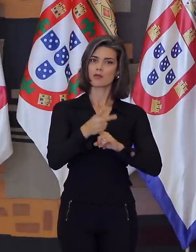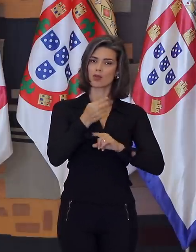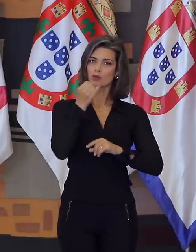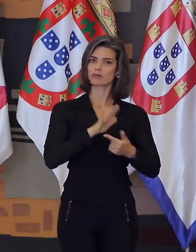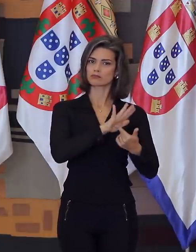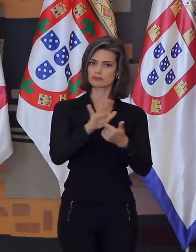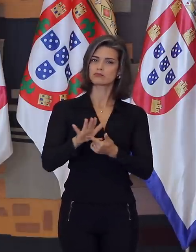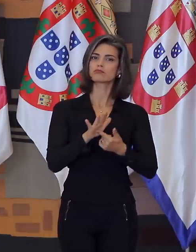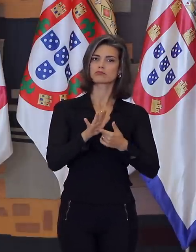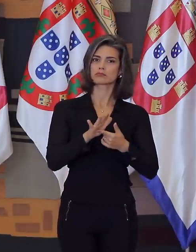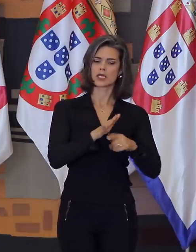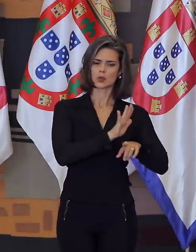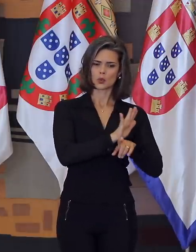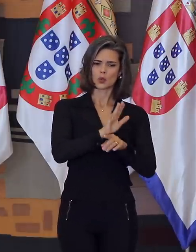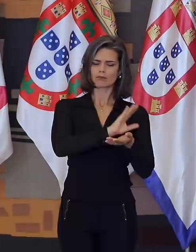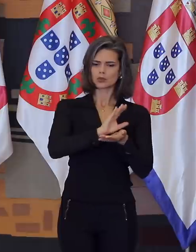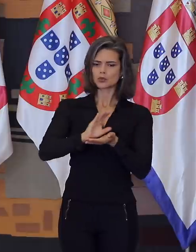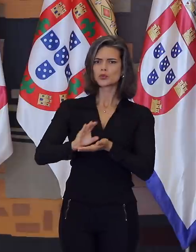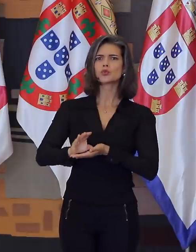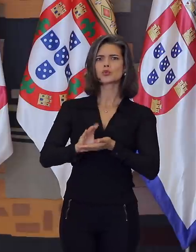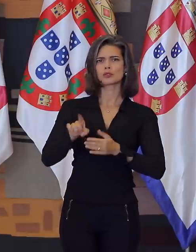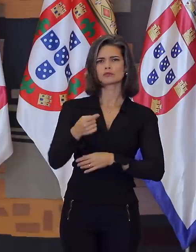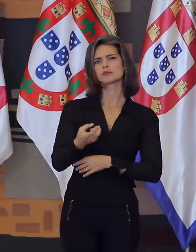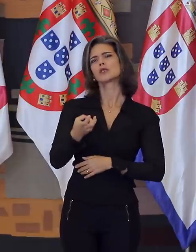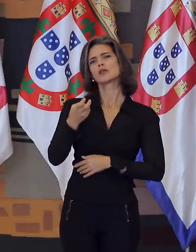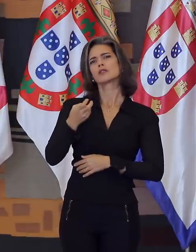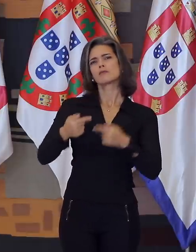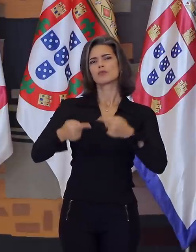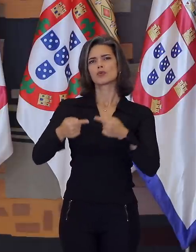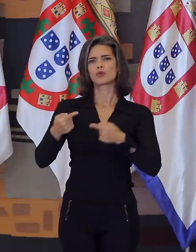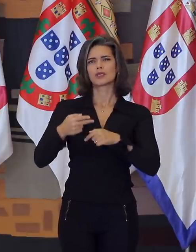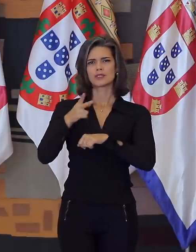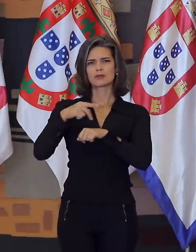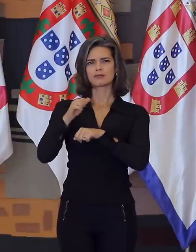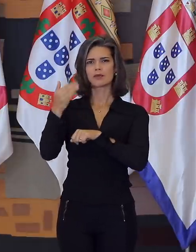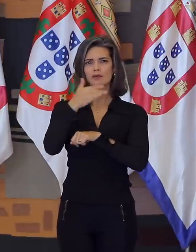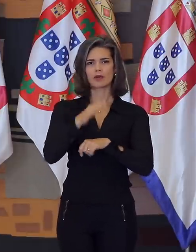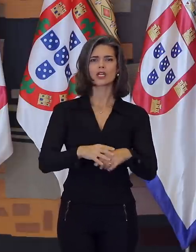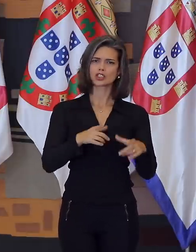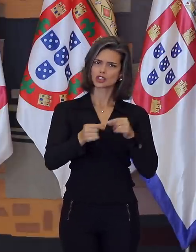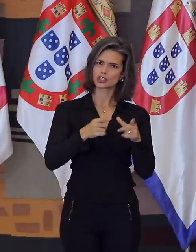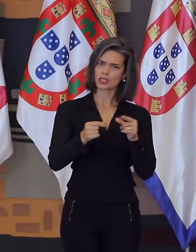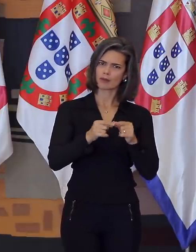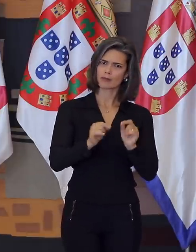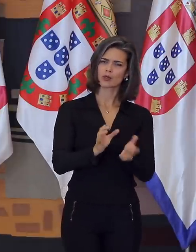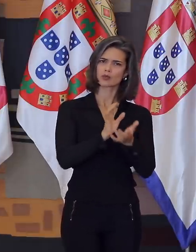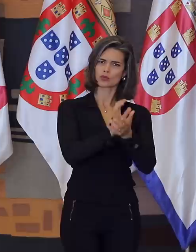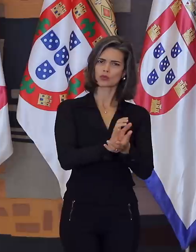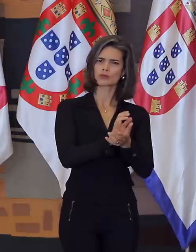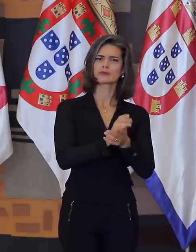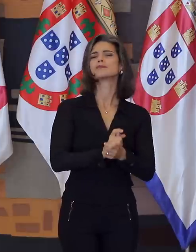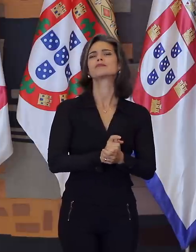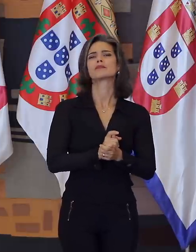produziu subsídios valiosos para a consecução de nossa política externa. Serviu no Japão, em nossa delegação perante as